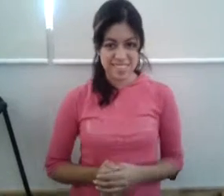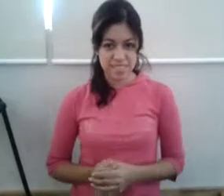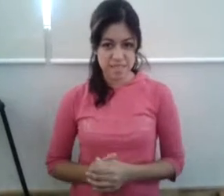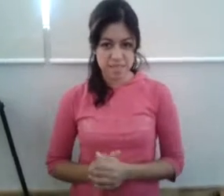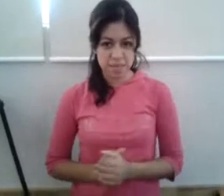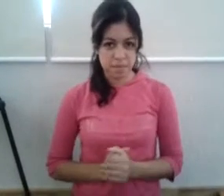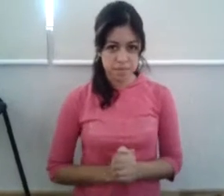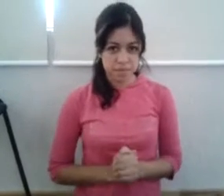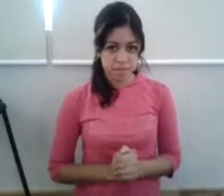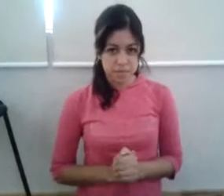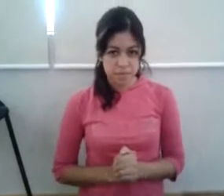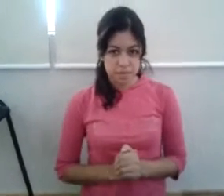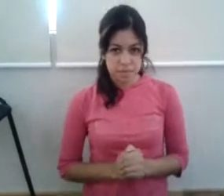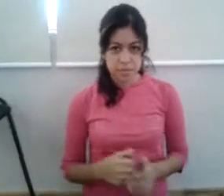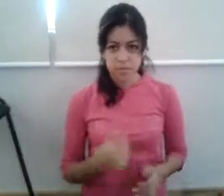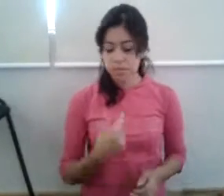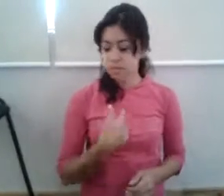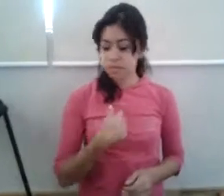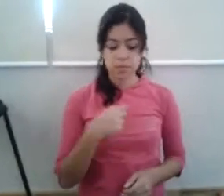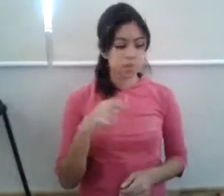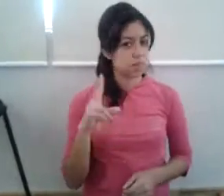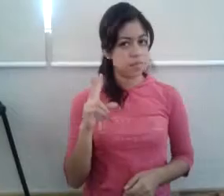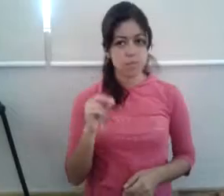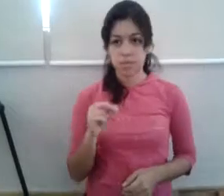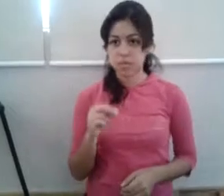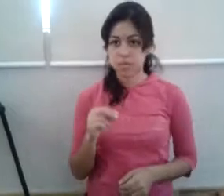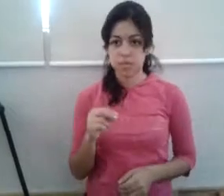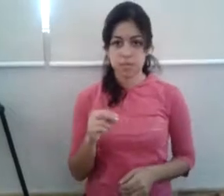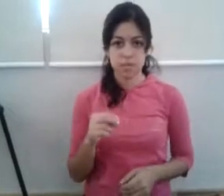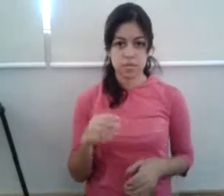Yo no, como tú dormir,